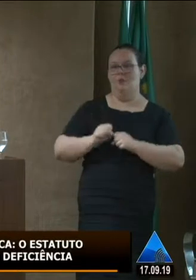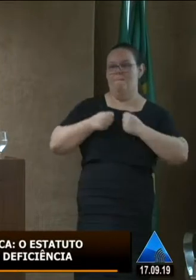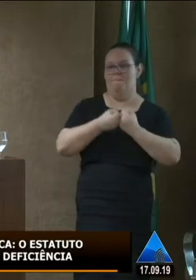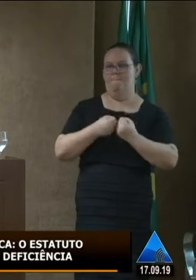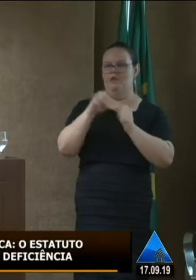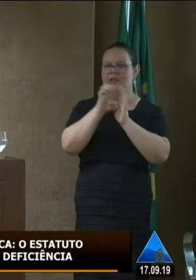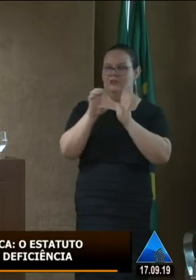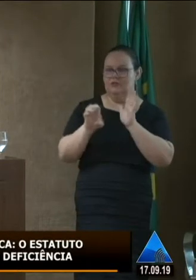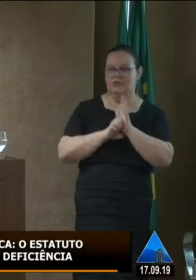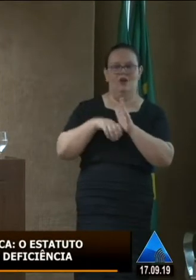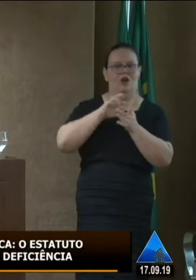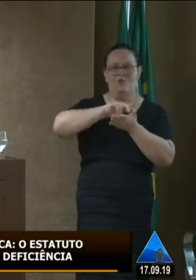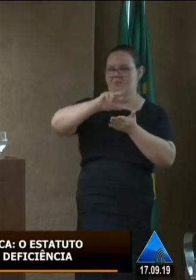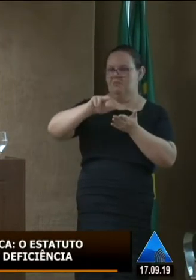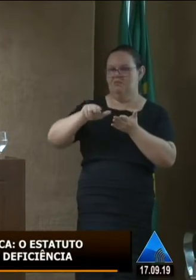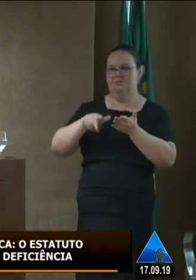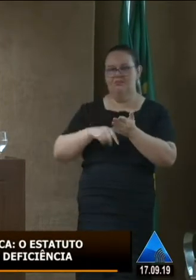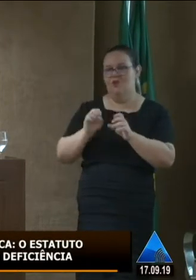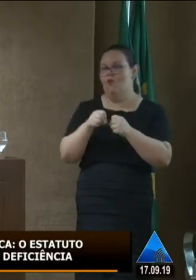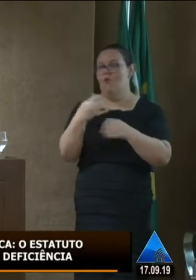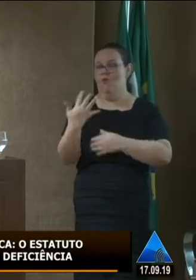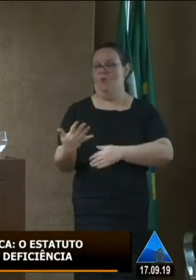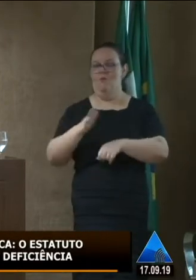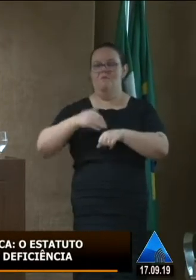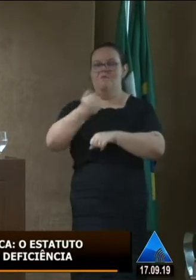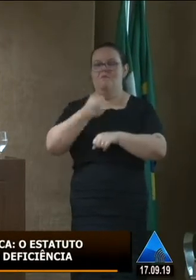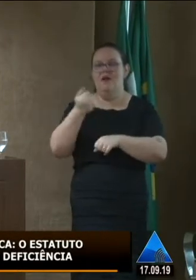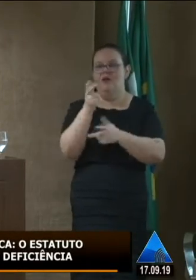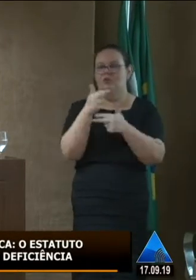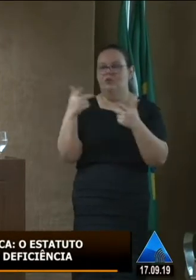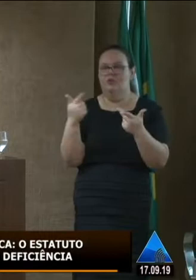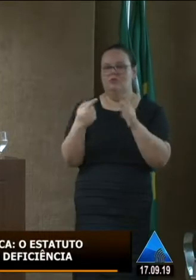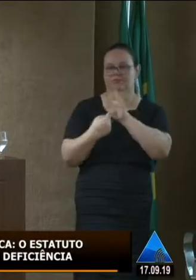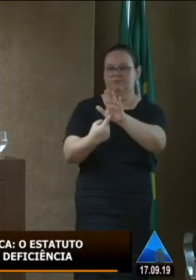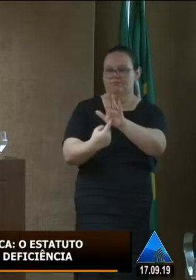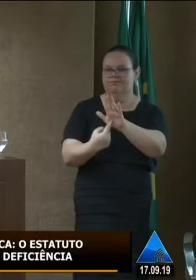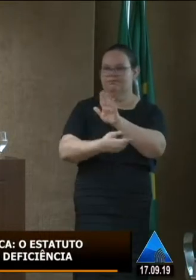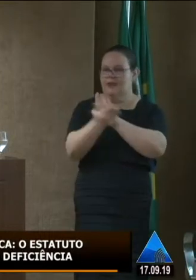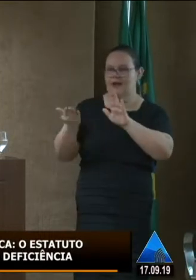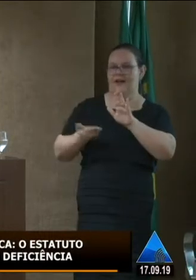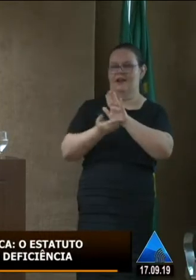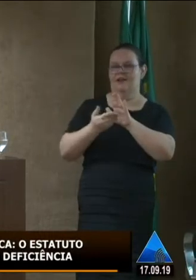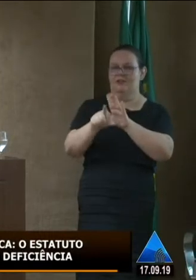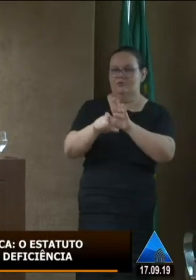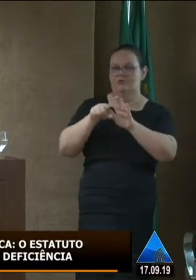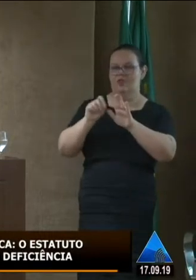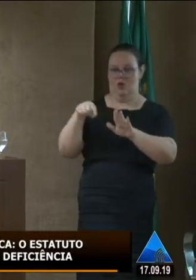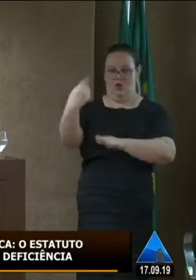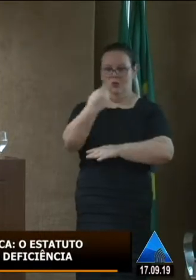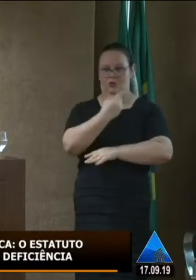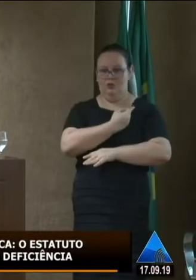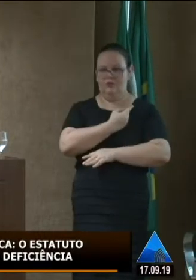que outras alternativas ou quais as melhores alternativas podem ser vistas aqui no estado do Rio Grande do Norte. Então, o nosso papel